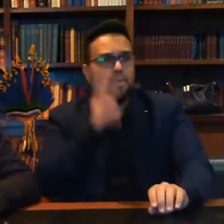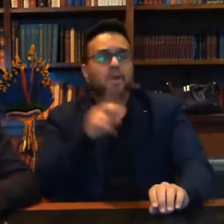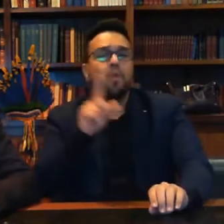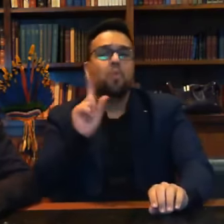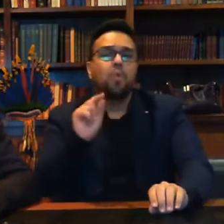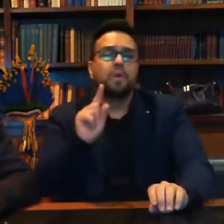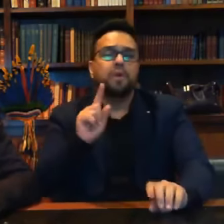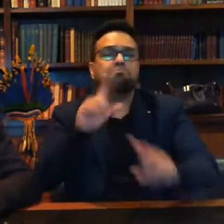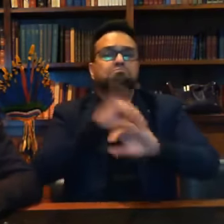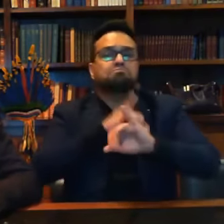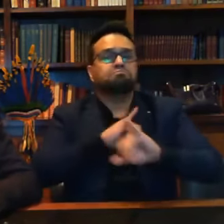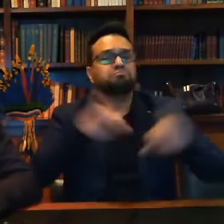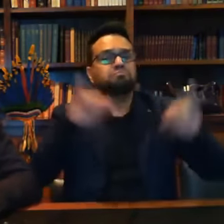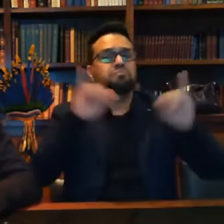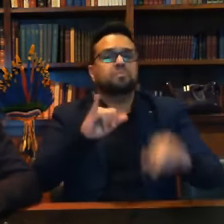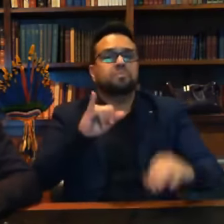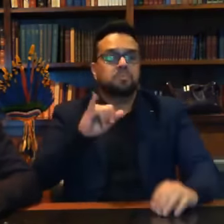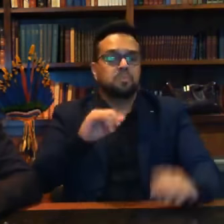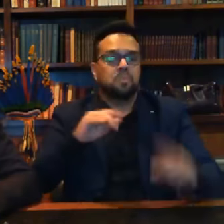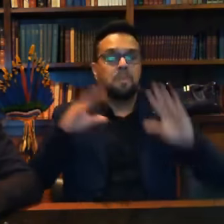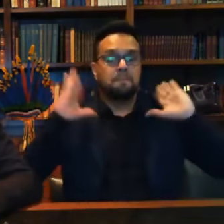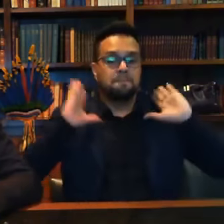uma declaração do ministro Barroso